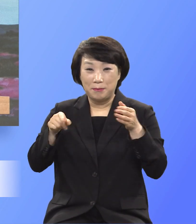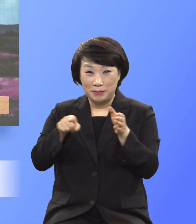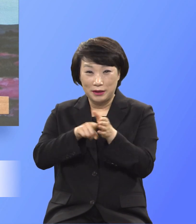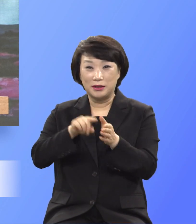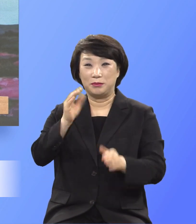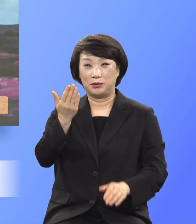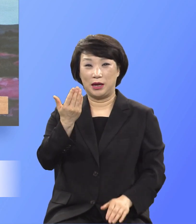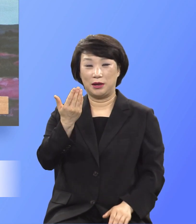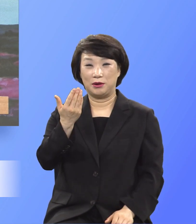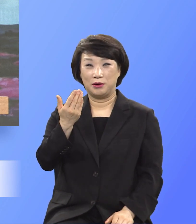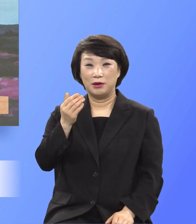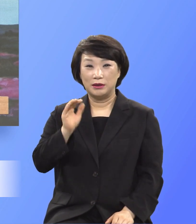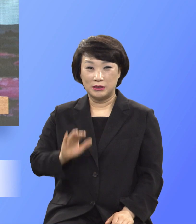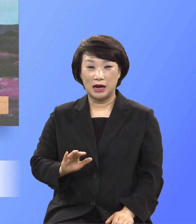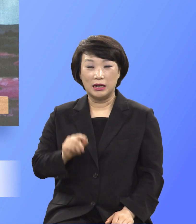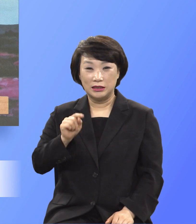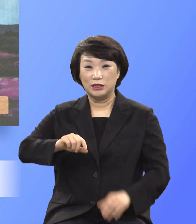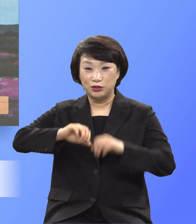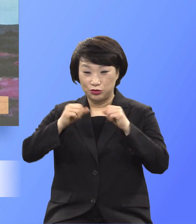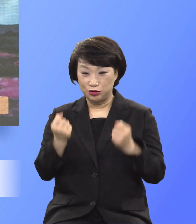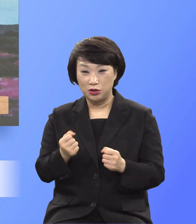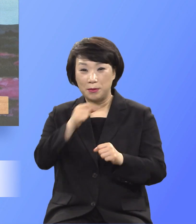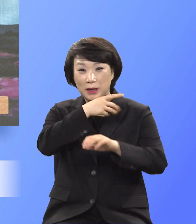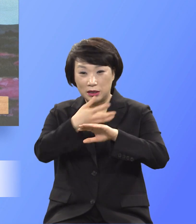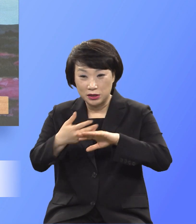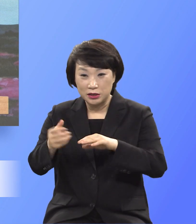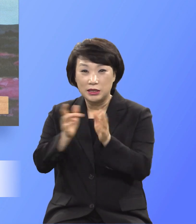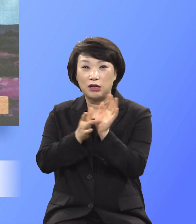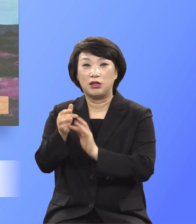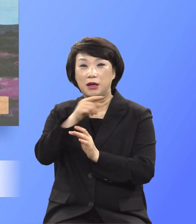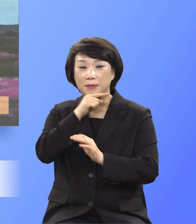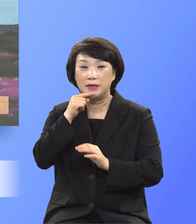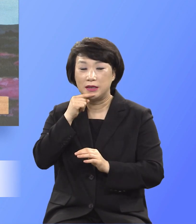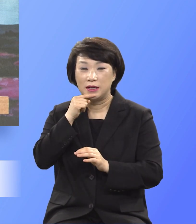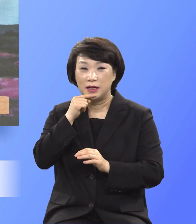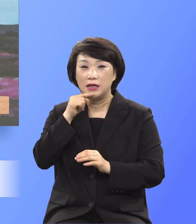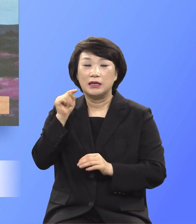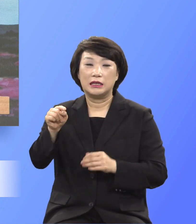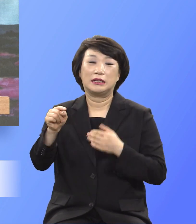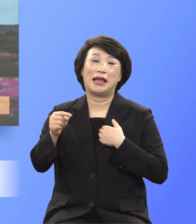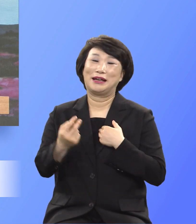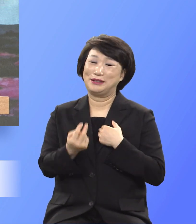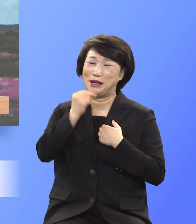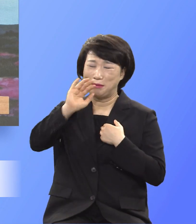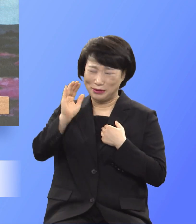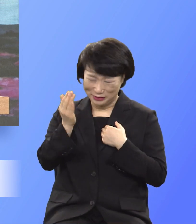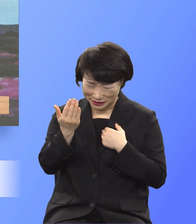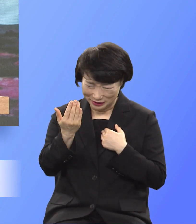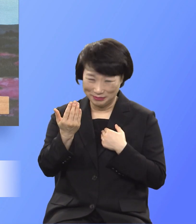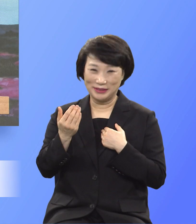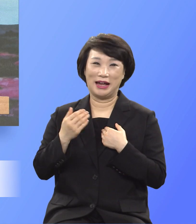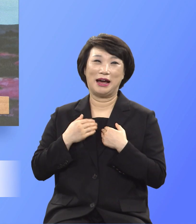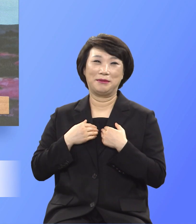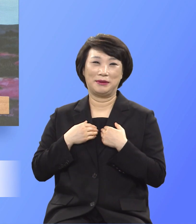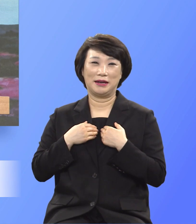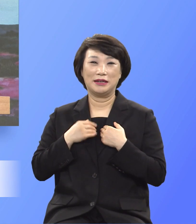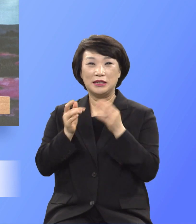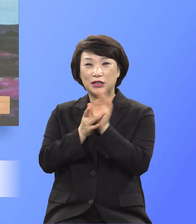그 복종에 흘리신 예수의 십자가의 피가 내 생명이 되셨고 그의 죽으심이